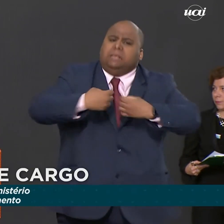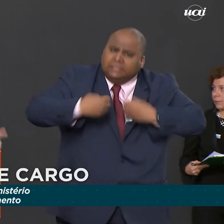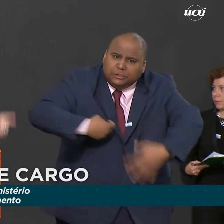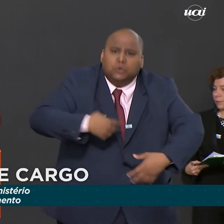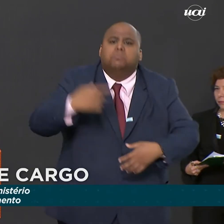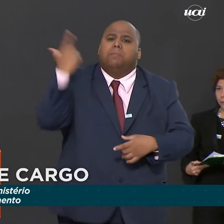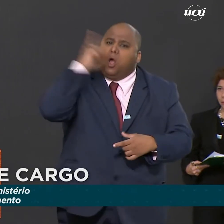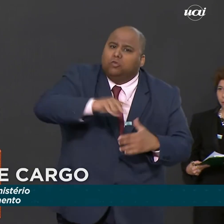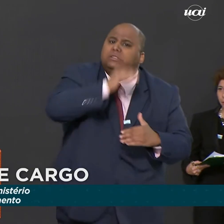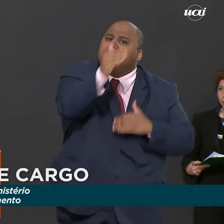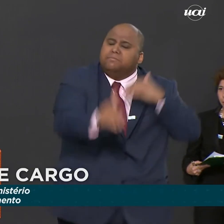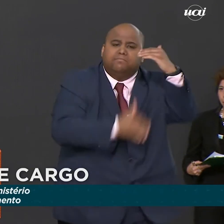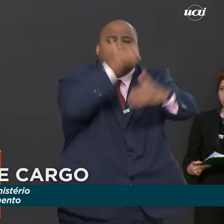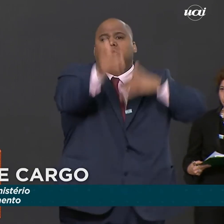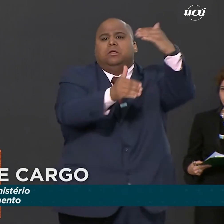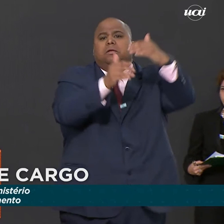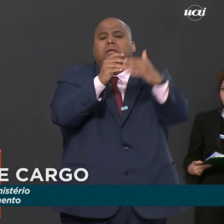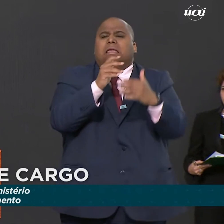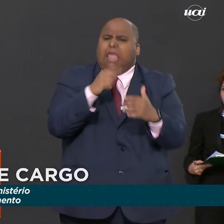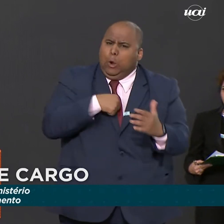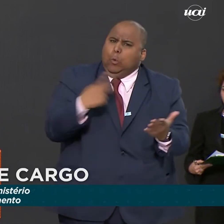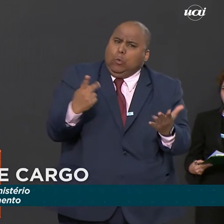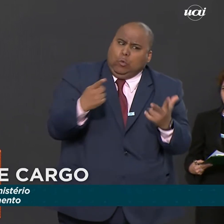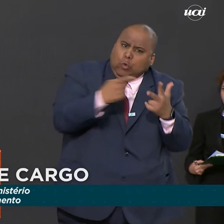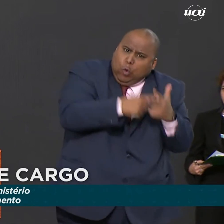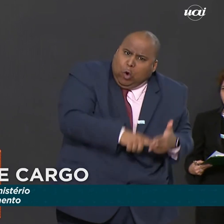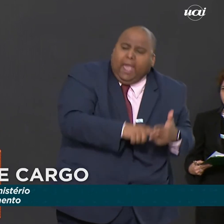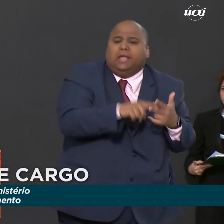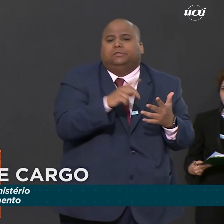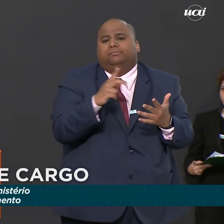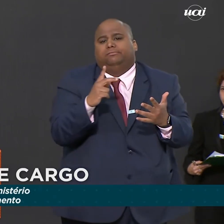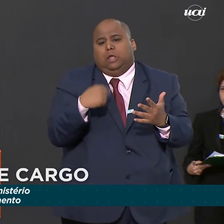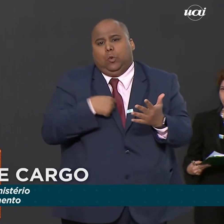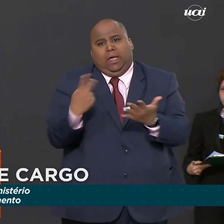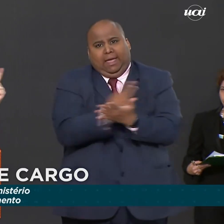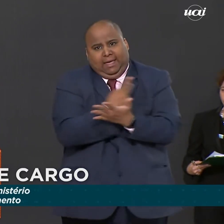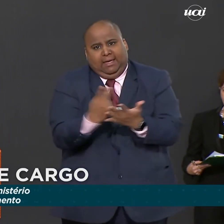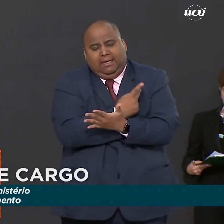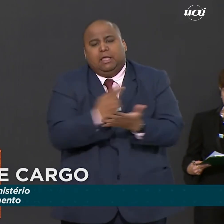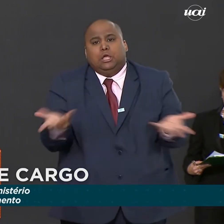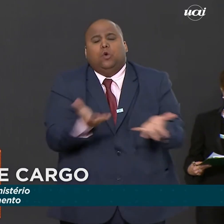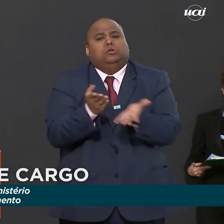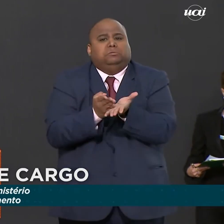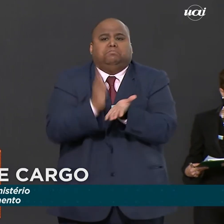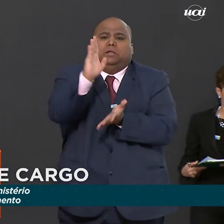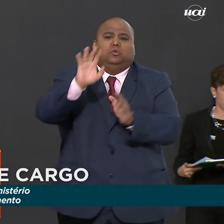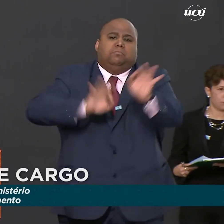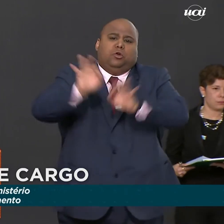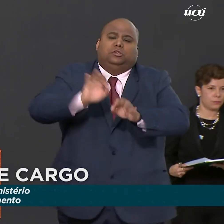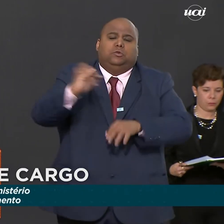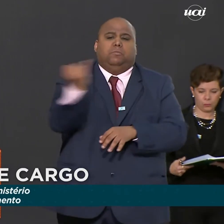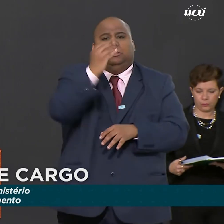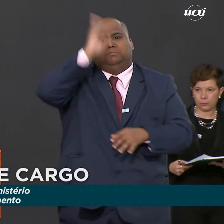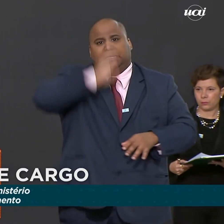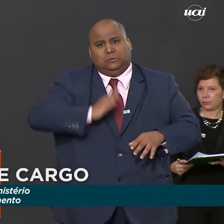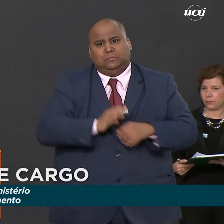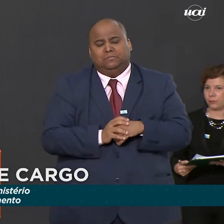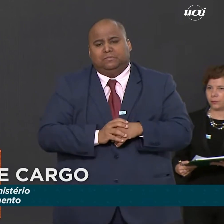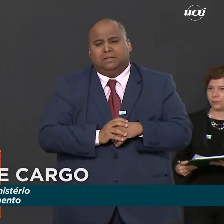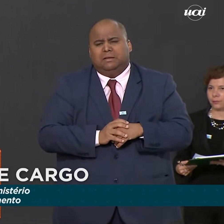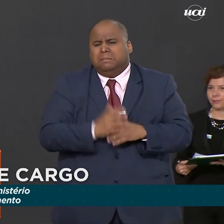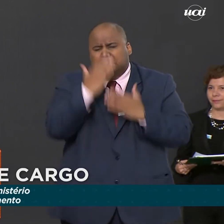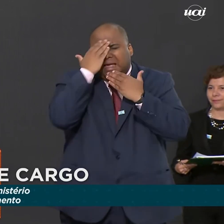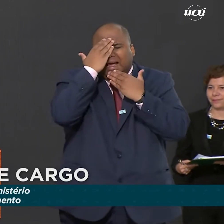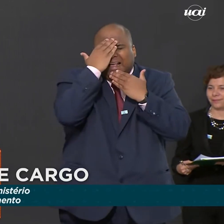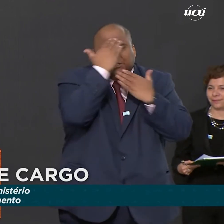progredir, a corrigir os meus erros e conosco se somar a favor na aprovação de projetos relevantes para o Brasil. A minha